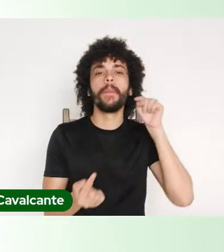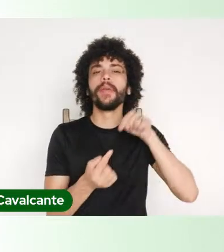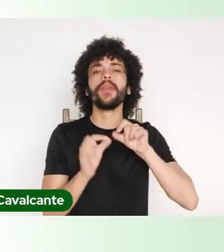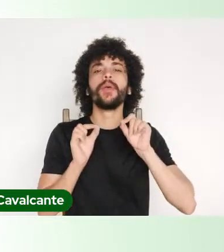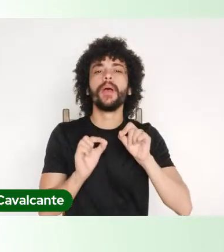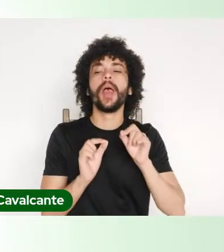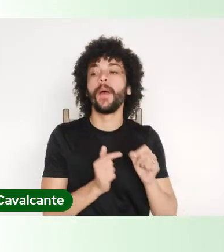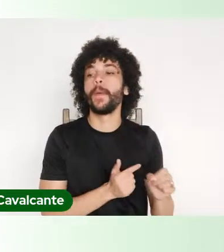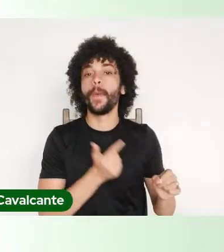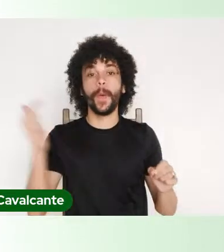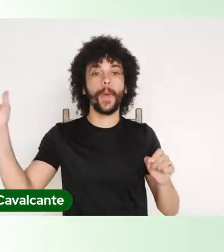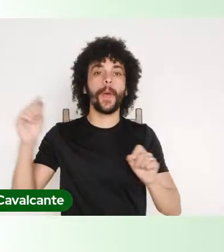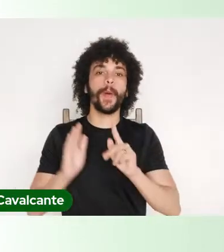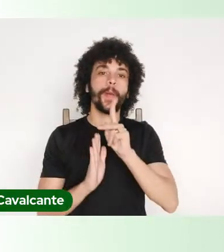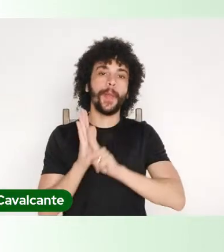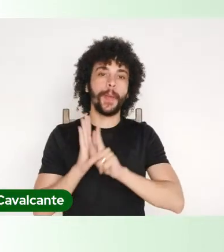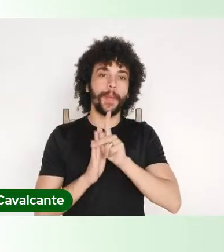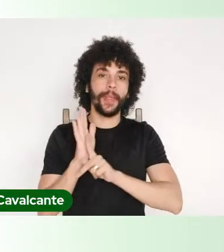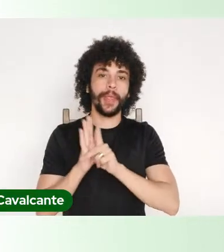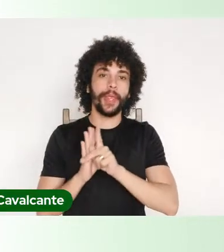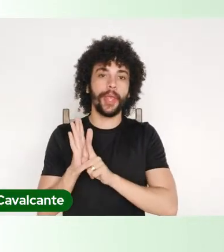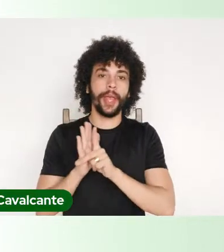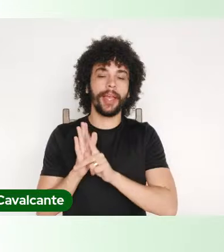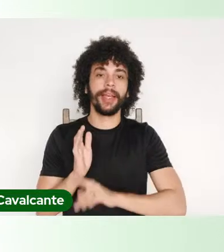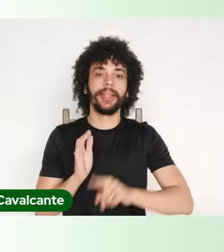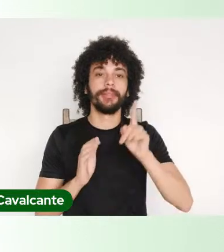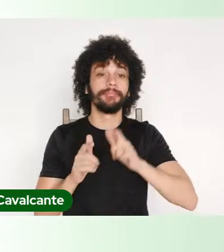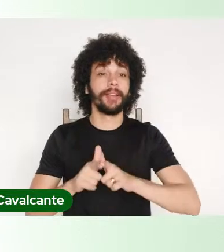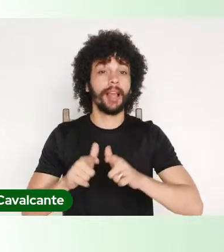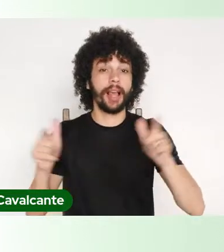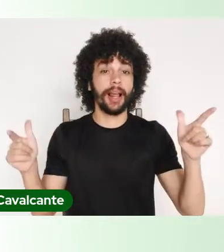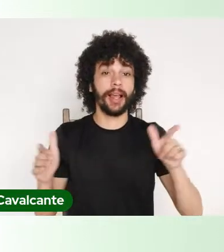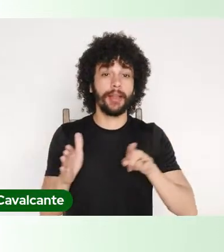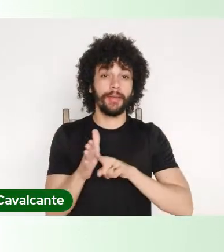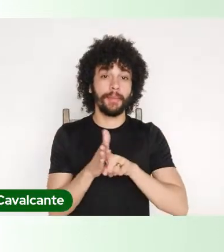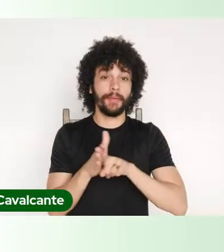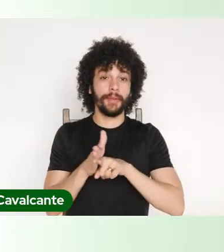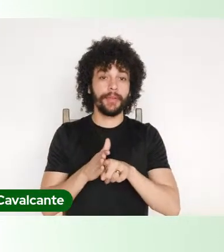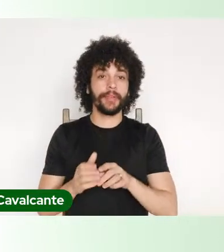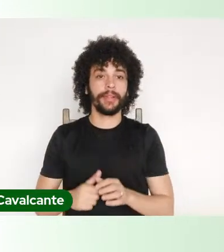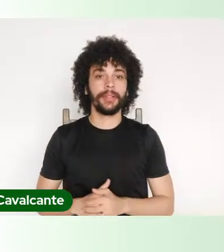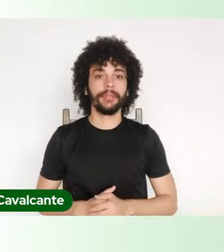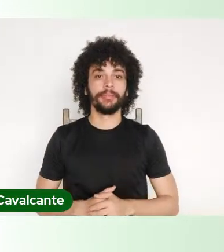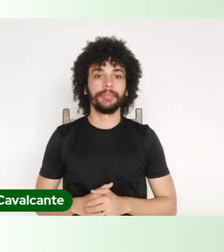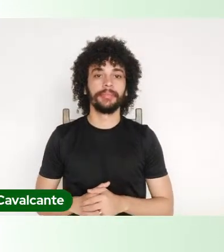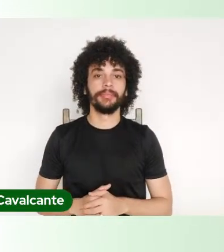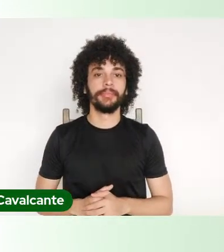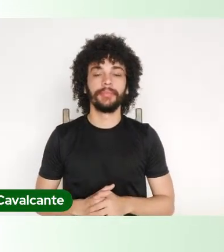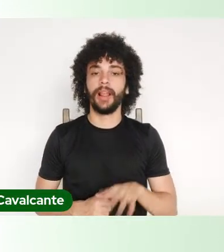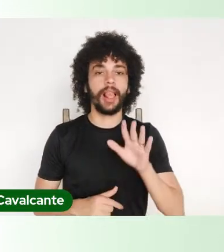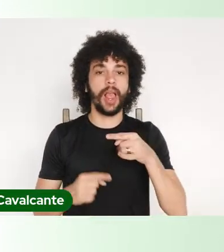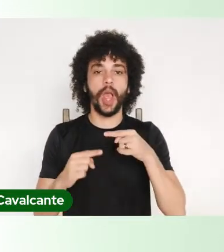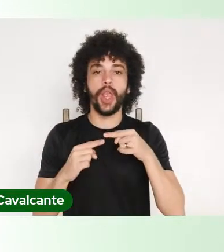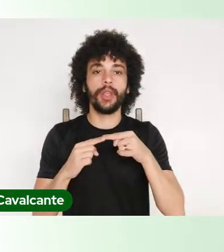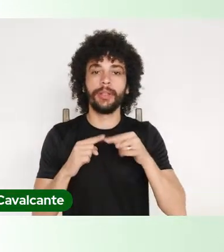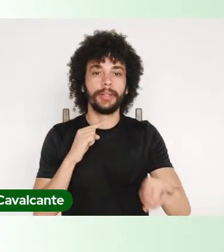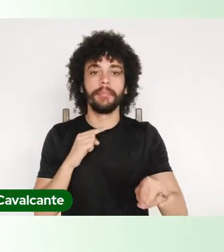projeto que se estabeleceu, que é dos grandes projetos, que não necessariamente